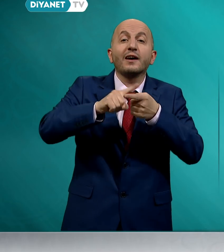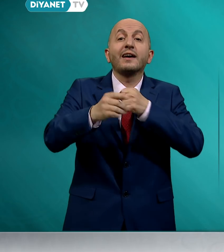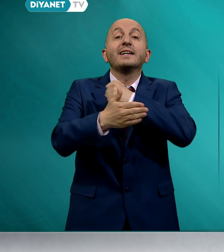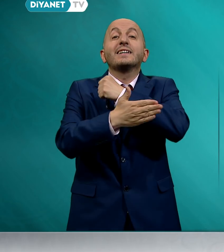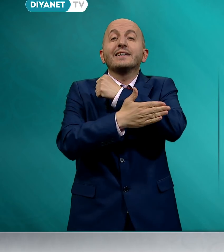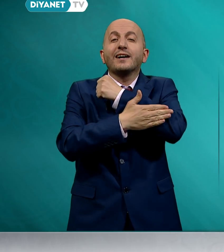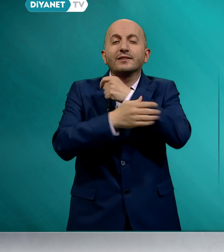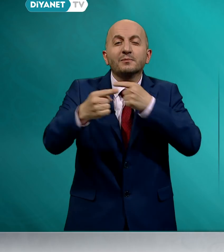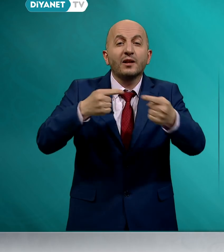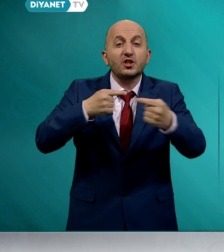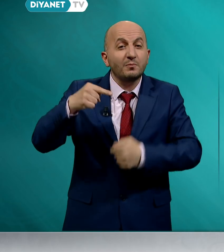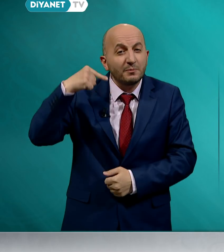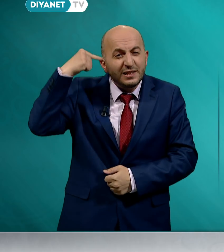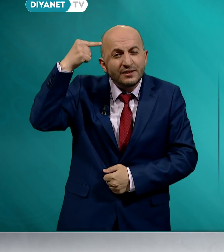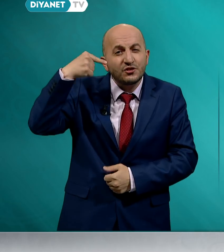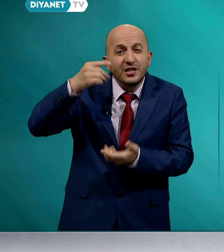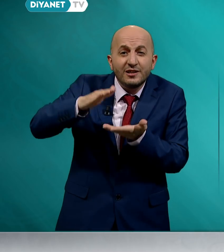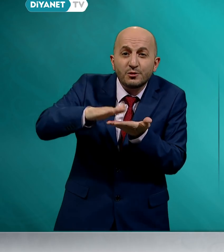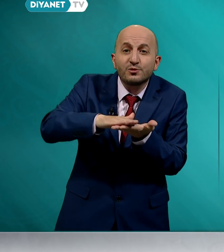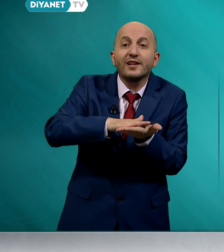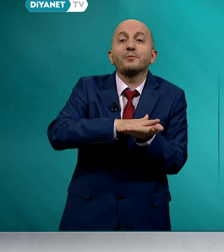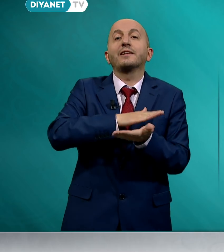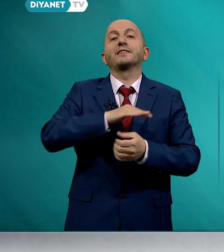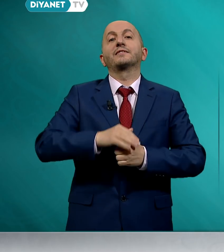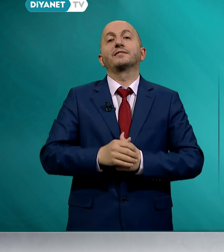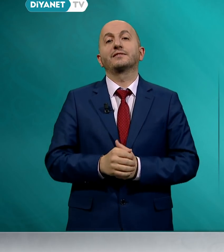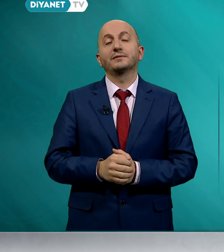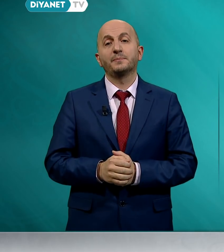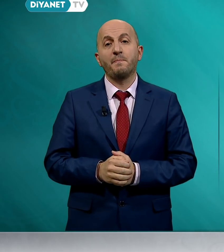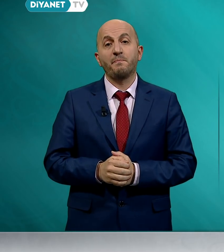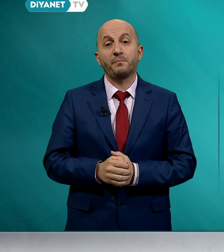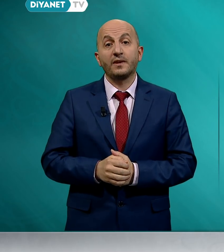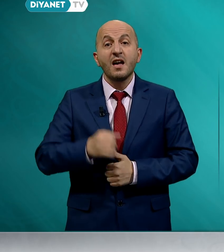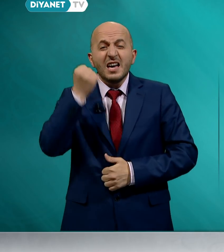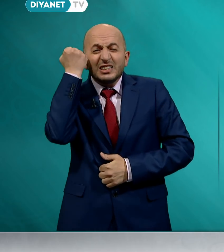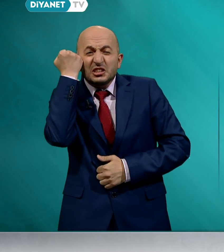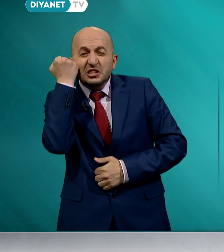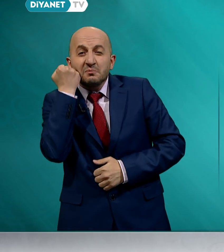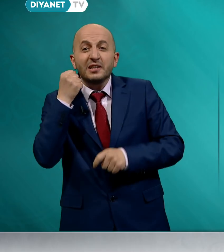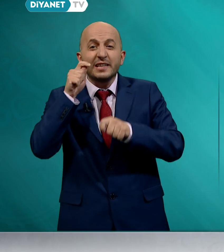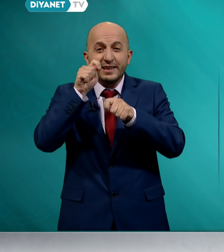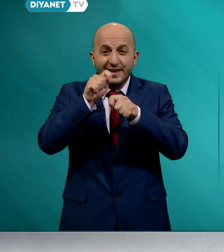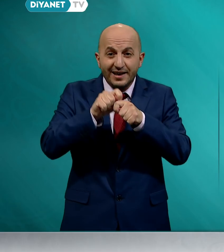yardımlaşma bilinciyle düzelebilir. Cimrilik eden,